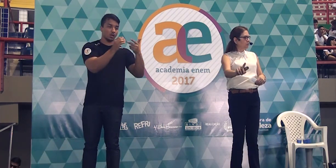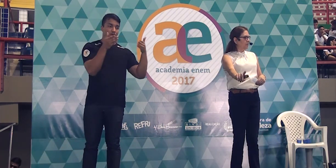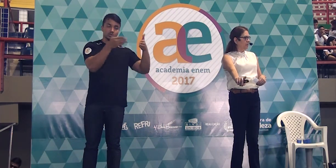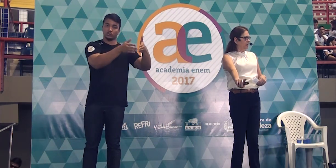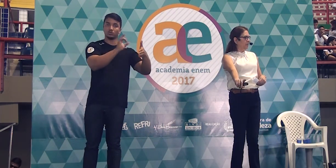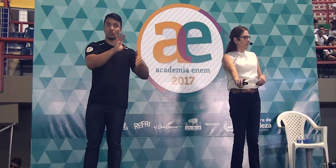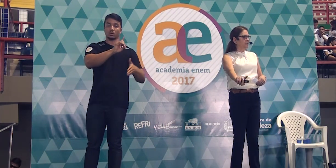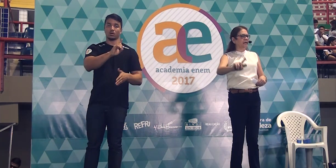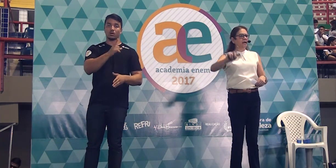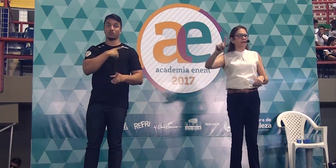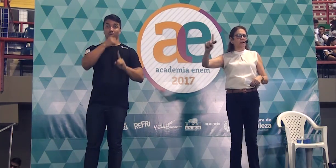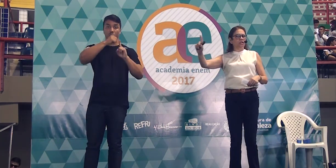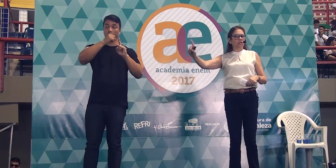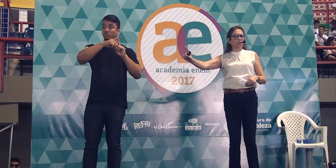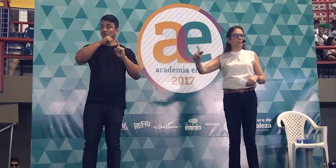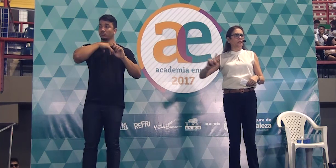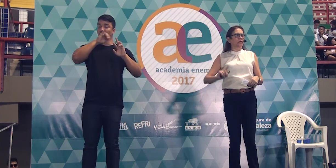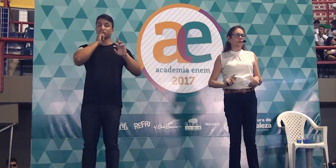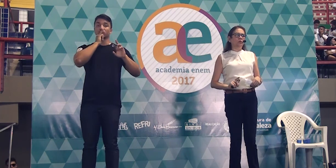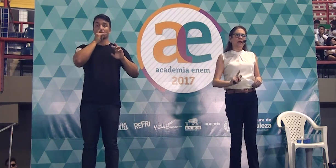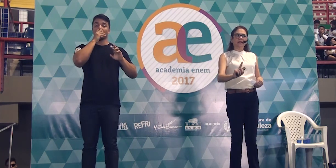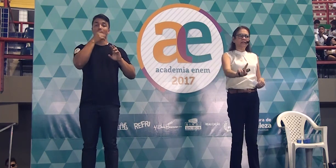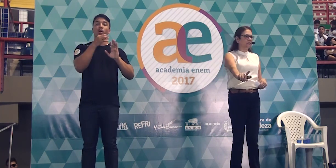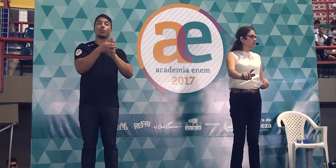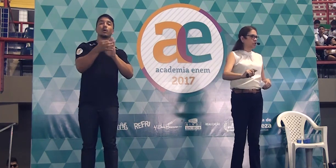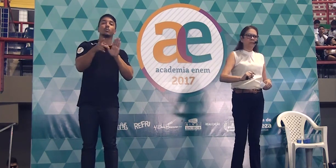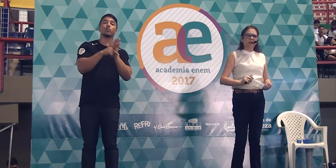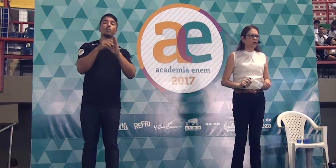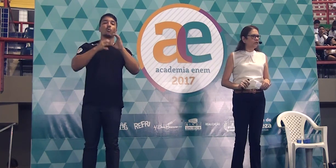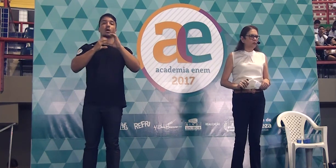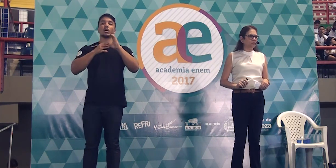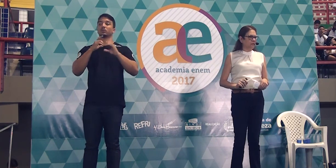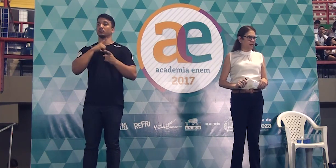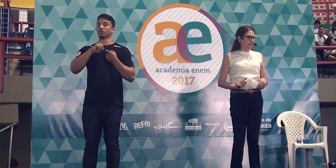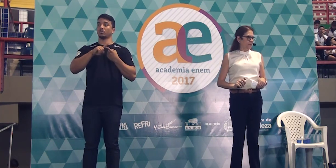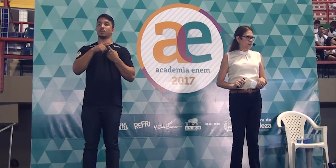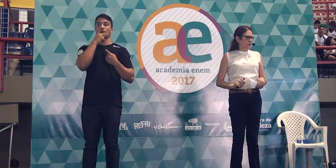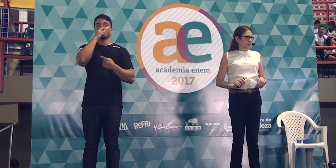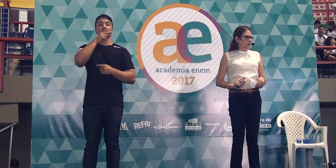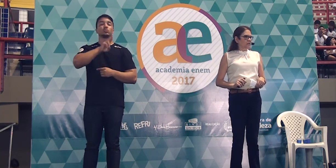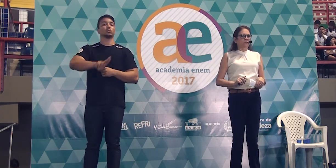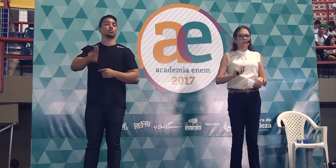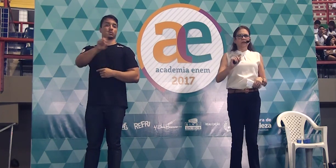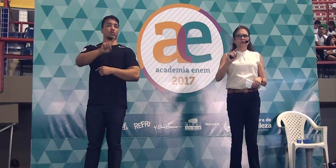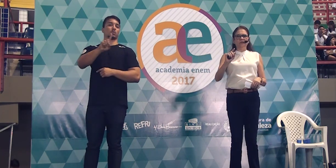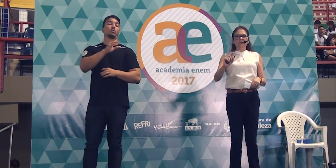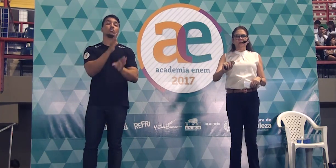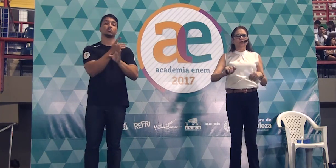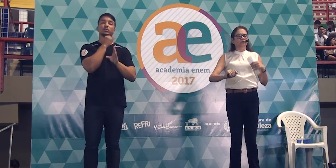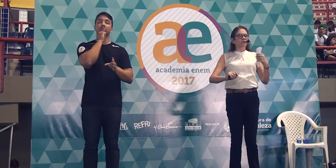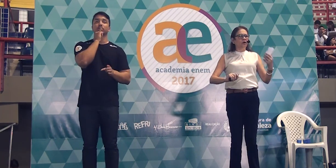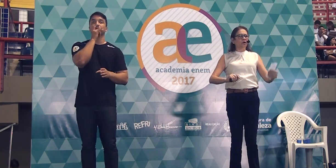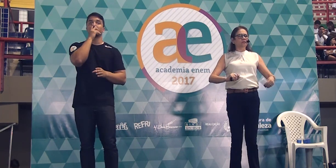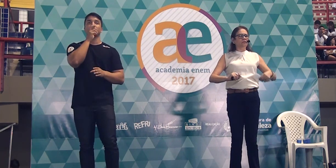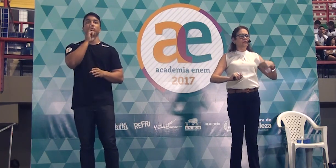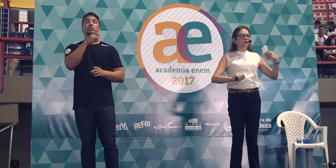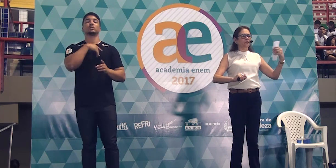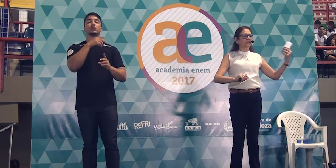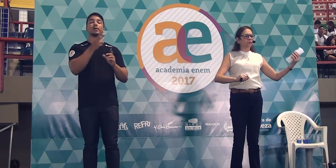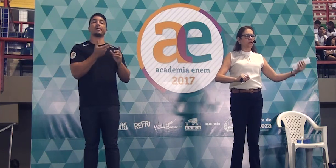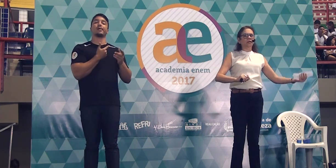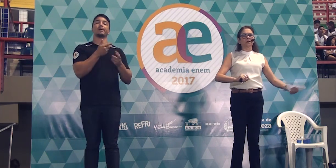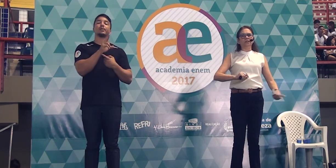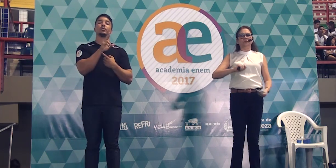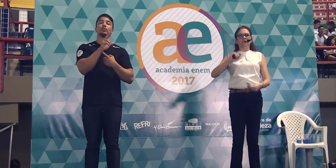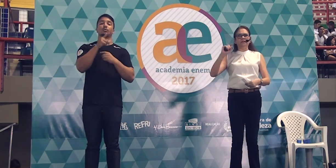Esse modelo aqui, se cair artigo de opinião na UES, vocês também não vão usar. Se você for fazer Unifor, se você